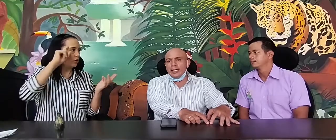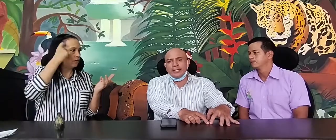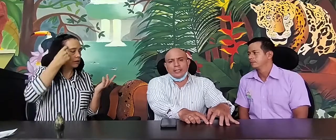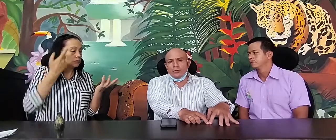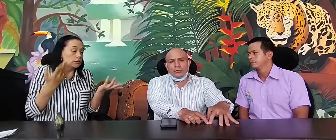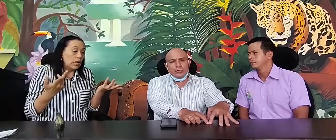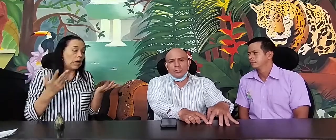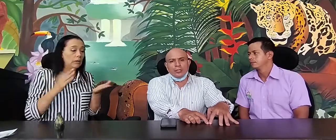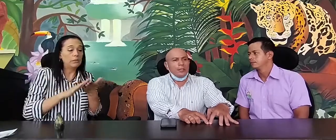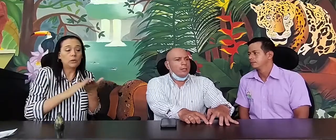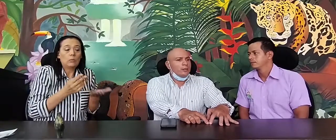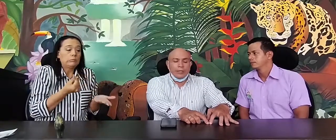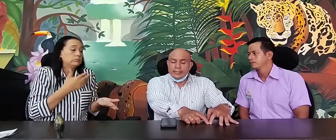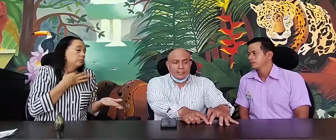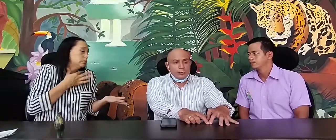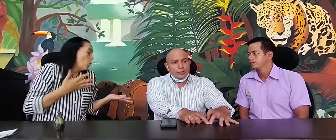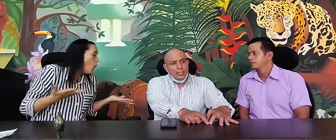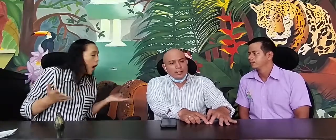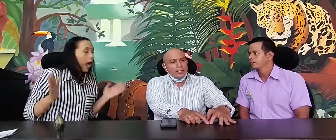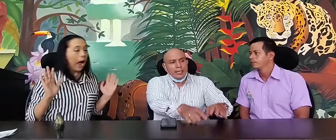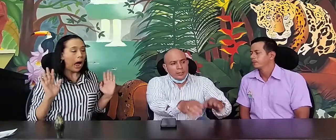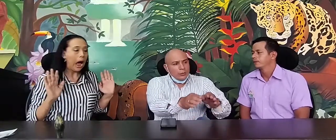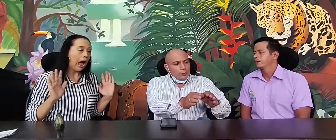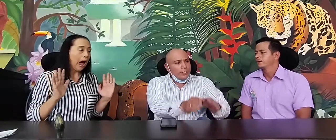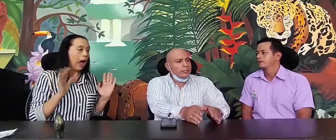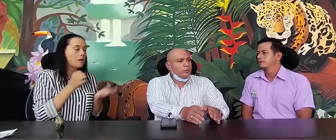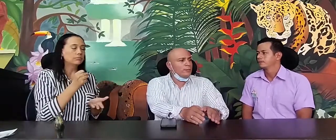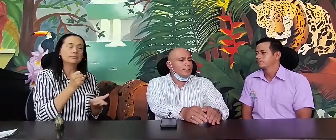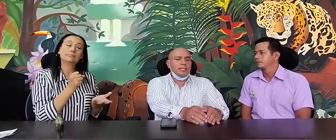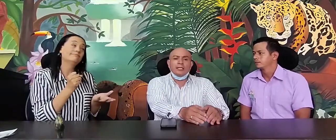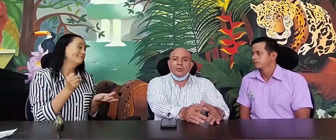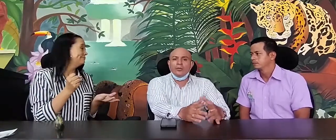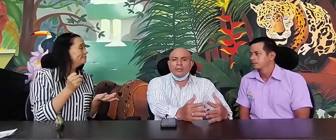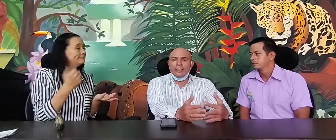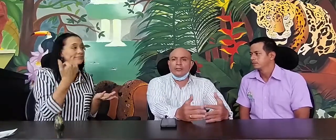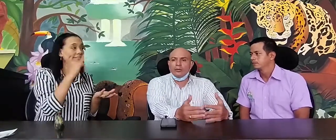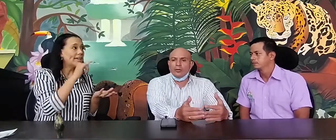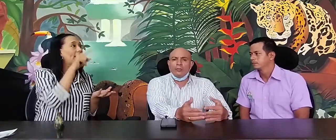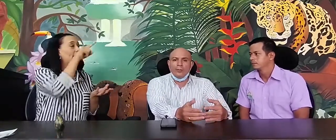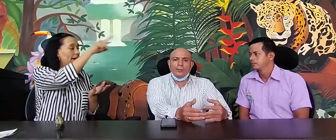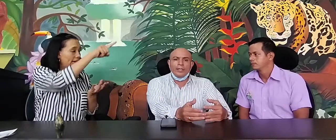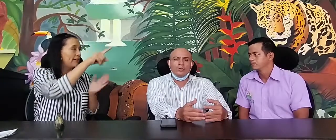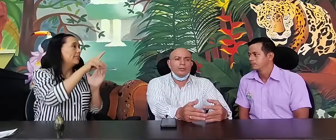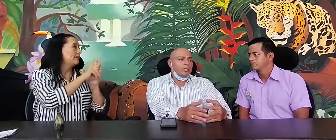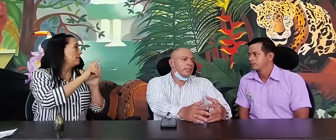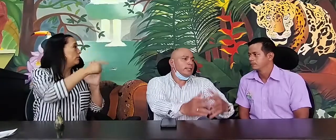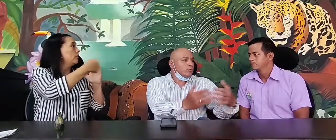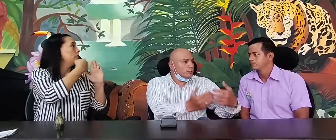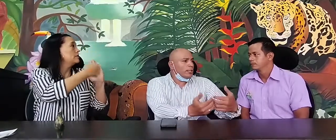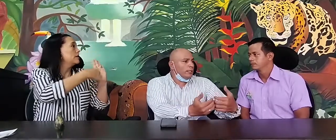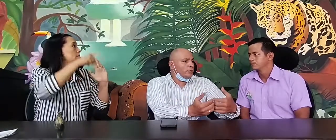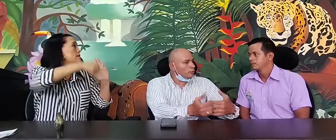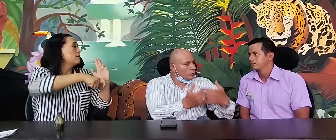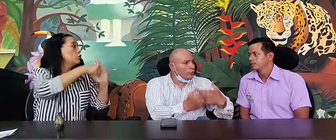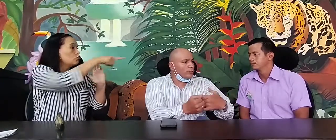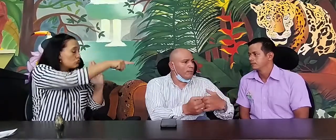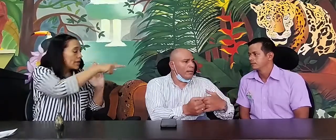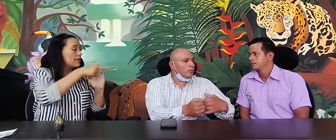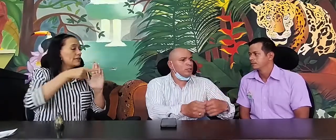dejar recursos. No es excusa. Hay un acto administrativo y obligatorio cumplimiento y que ustedes son los llamados